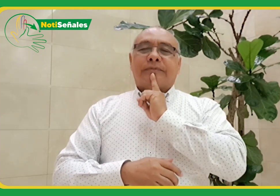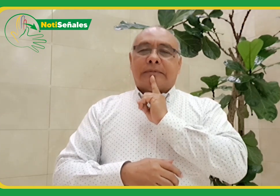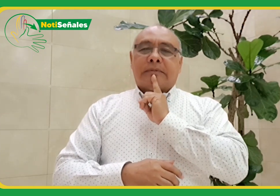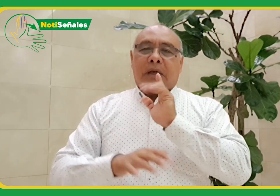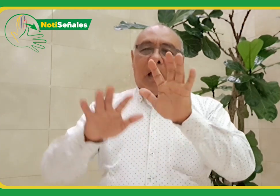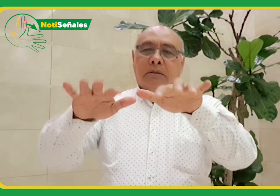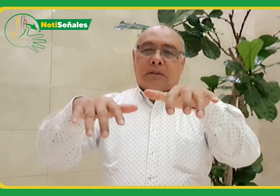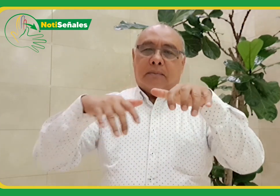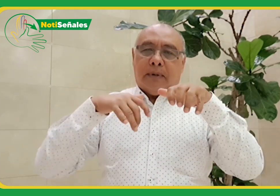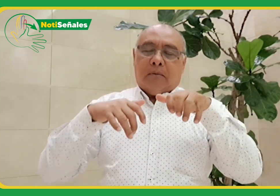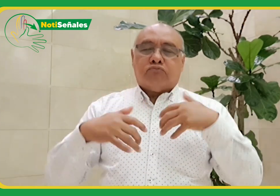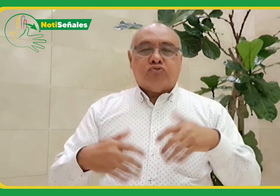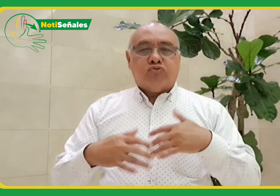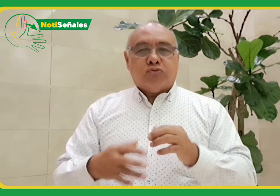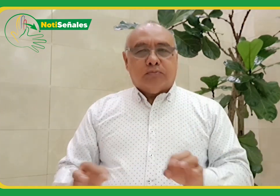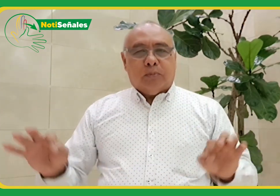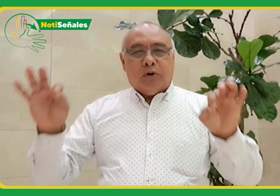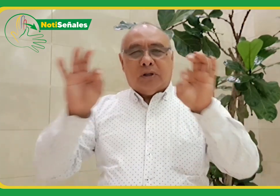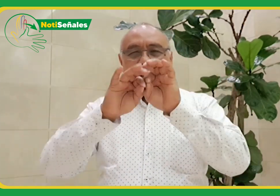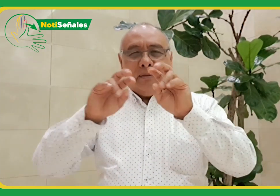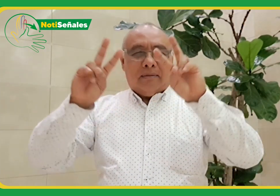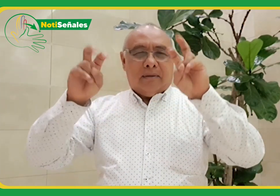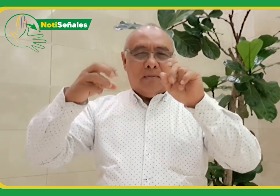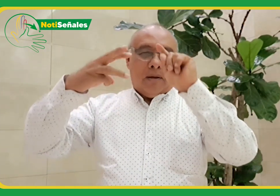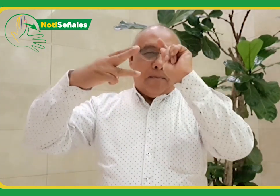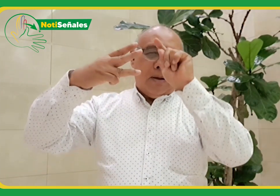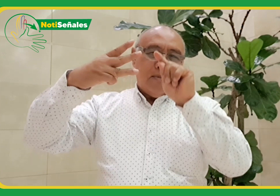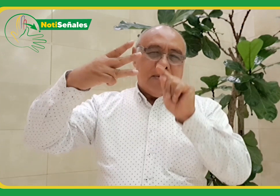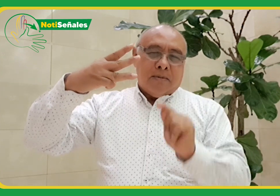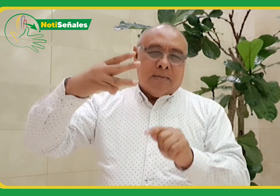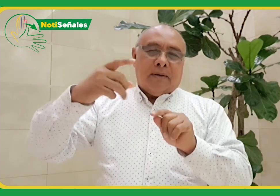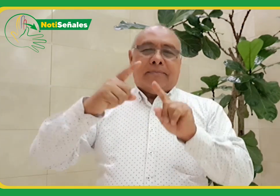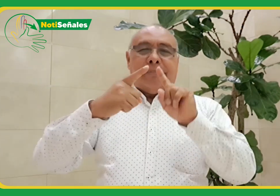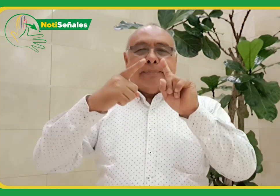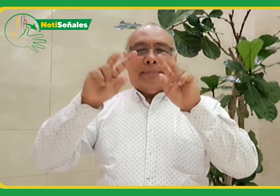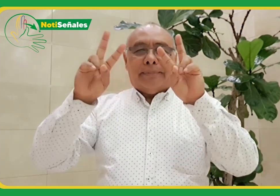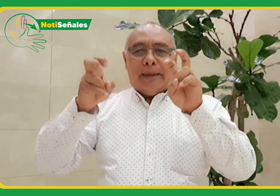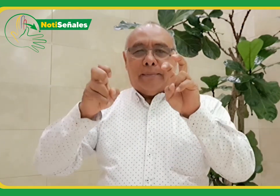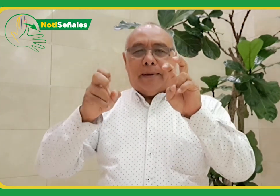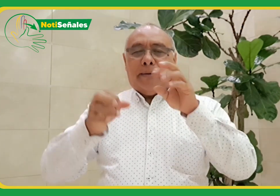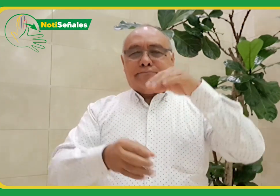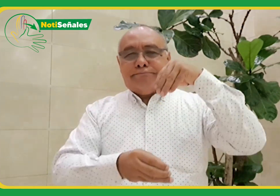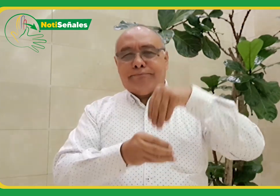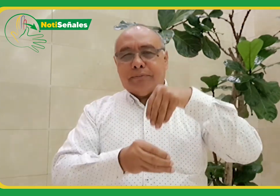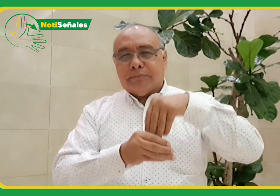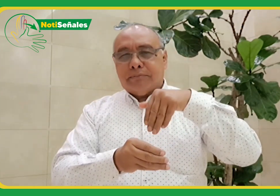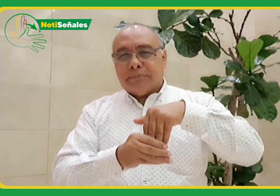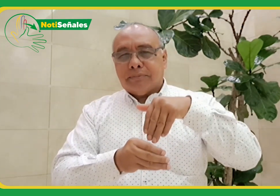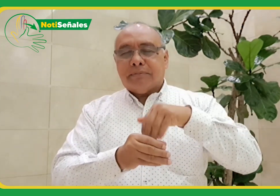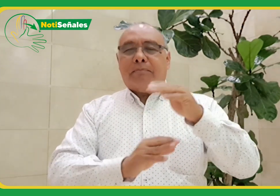esta asamblea fue de gran importancia por tres temáticas que se trabajaron en primer lugar la votación y